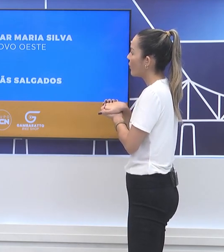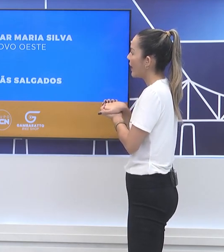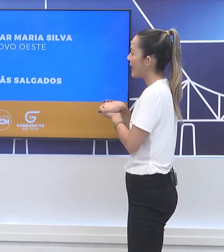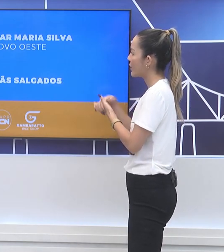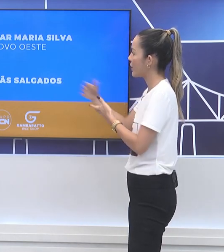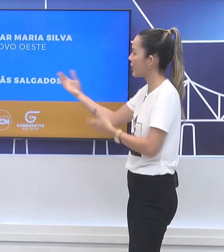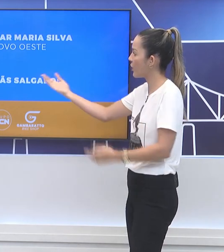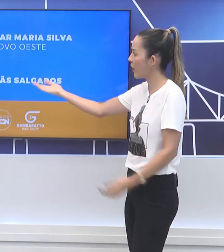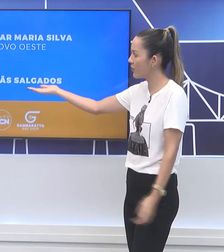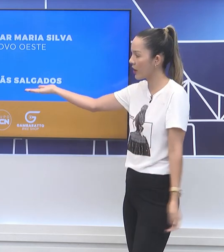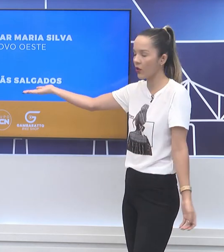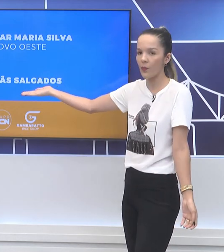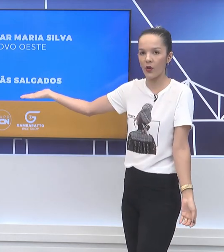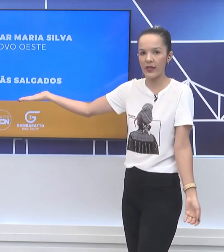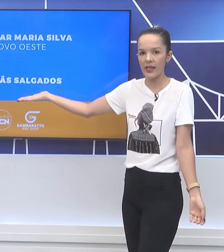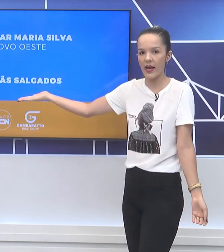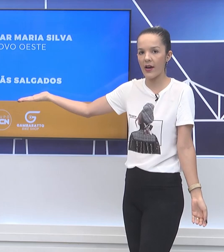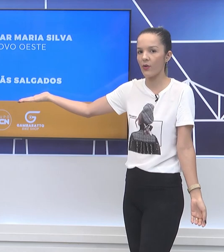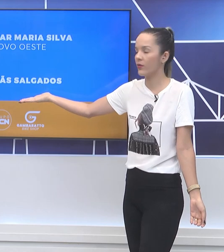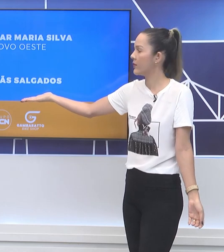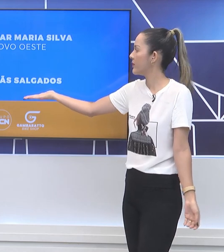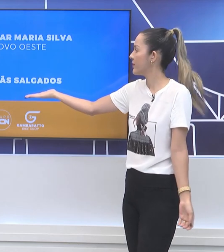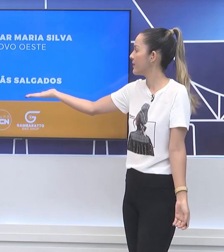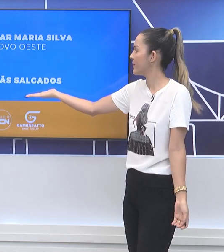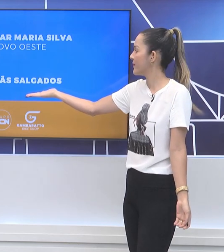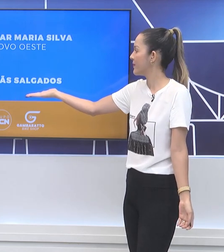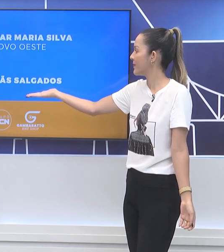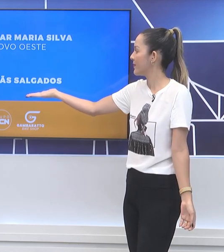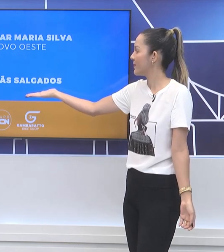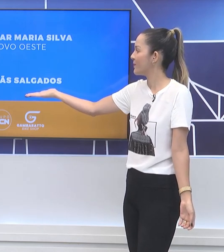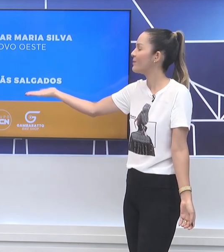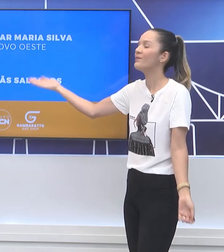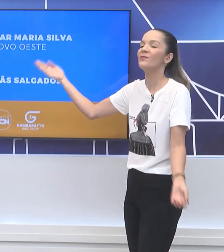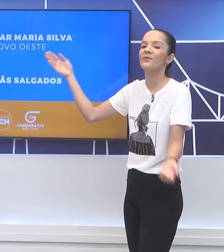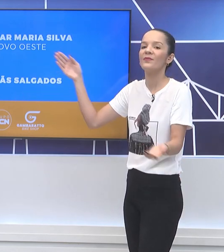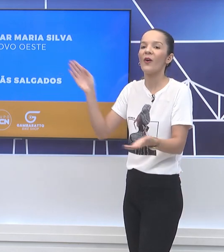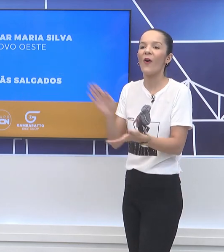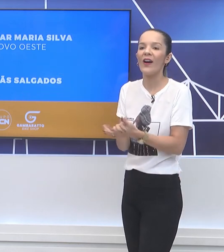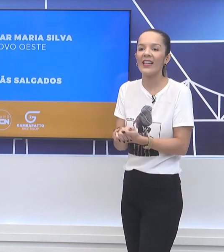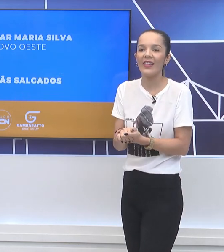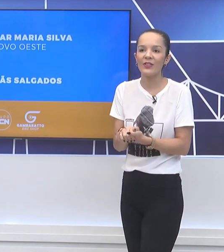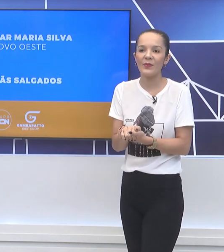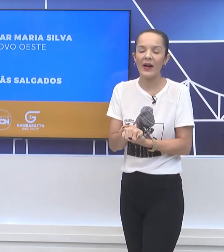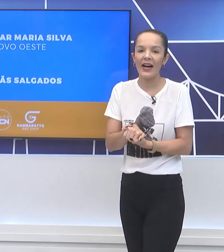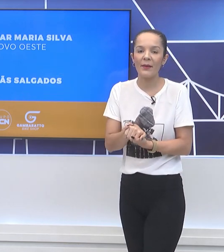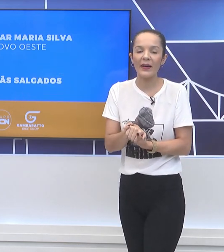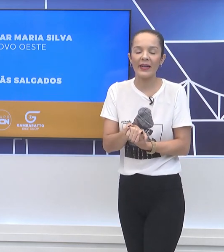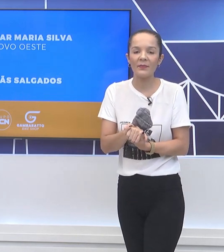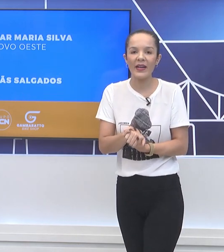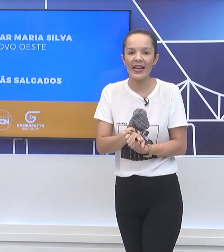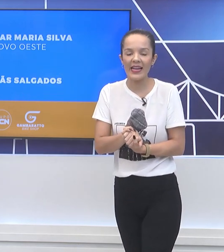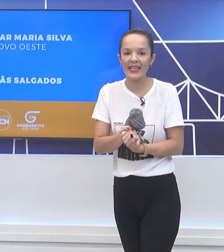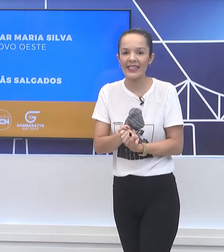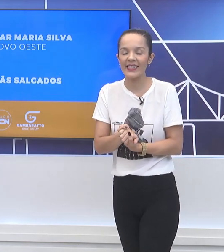lá do Novo Oeste. E olha onde ela comprou, Israel. Três irmãs salgados. Olha, Leodimar,